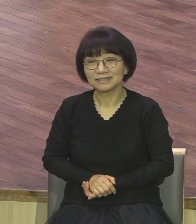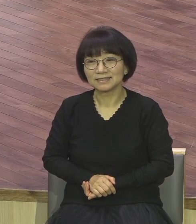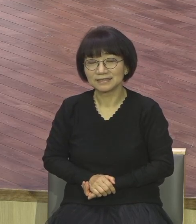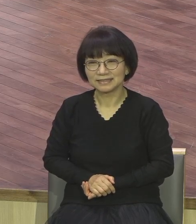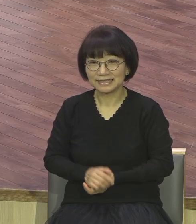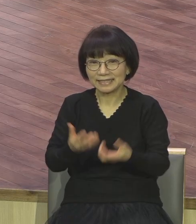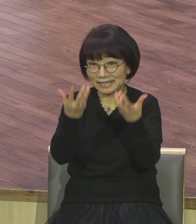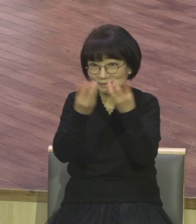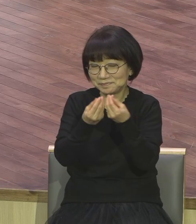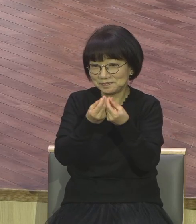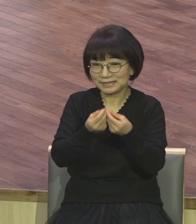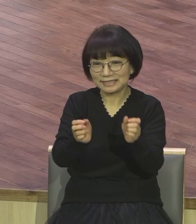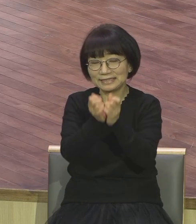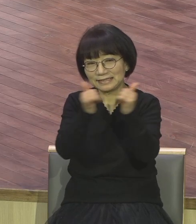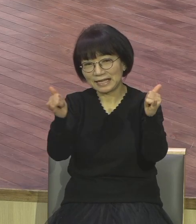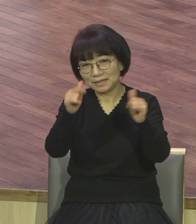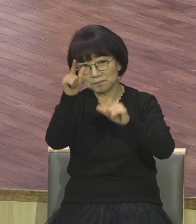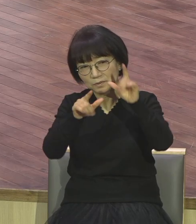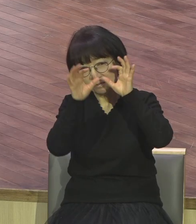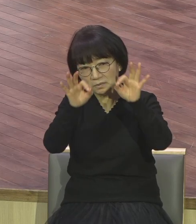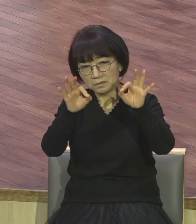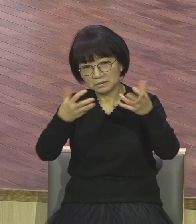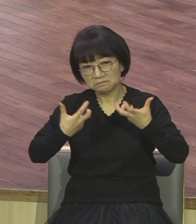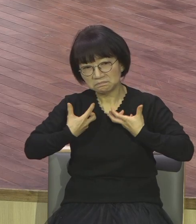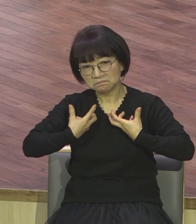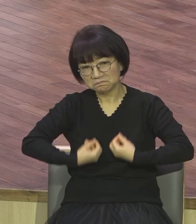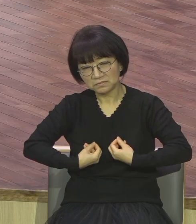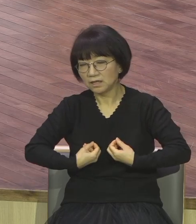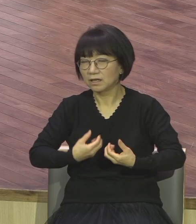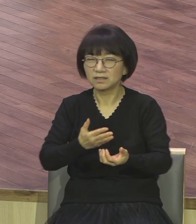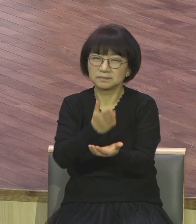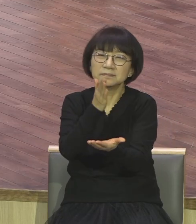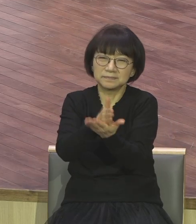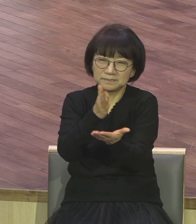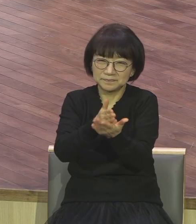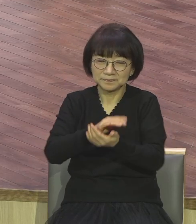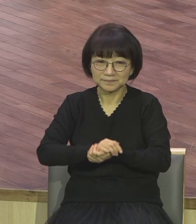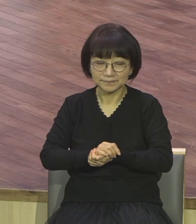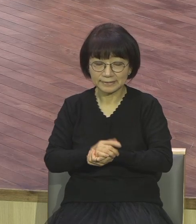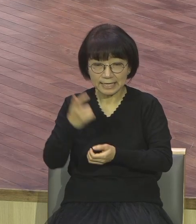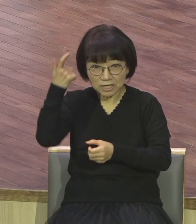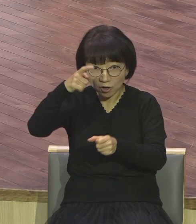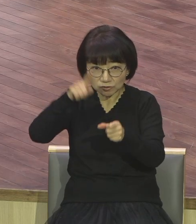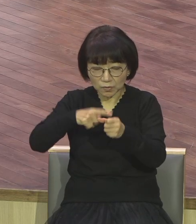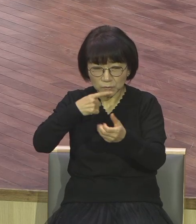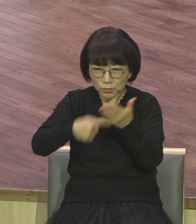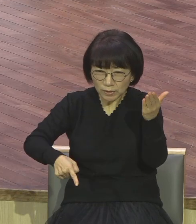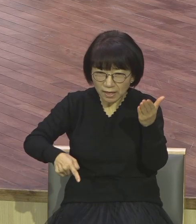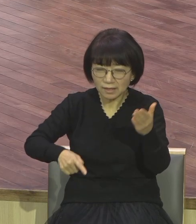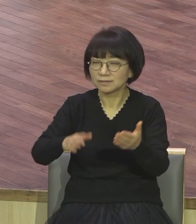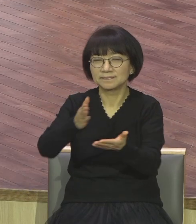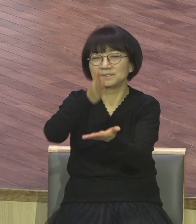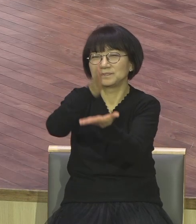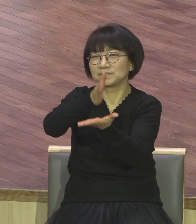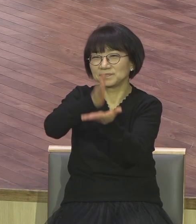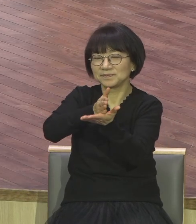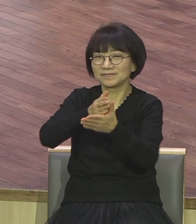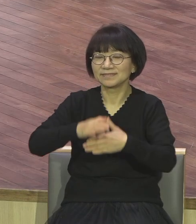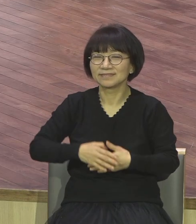시험들 필요 없습니다 여러분은 영적으로 손에 드는 일은 절대 하지 마세요 영적으로 손에